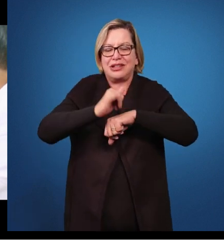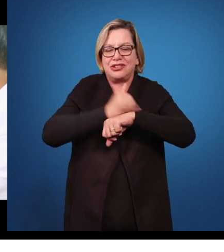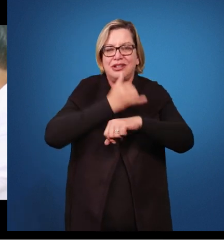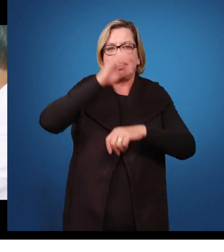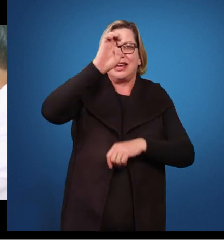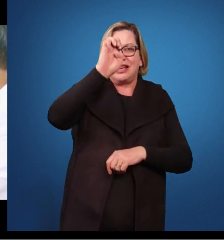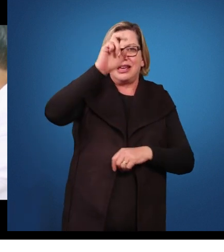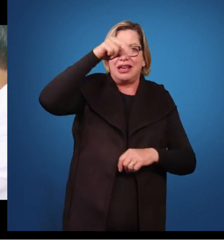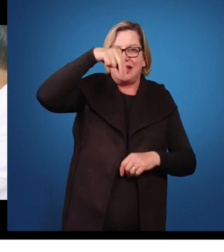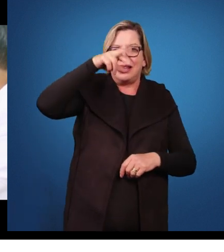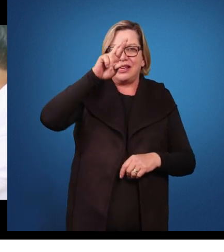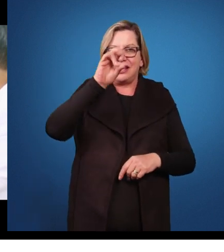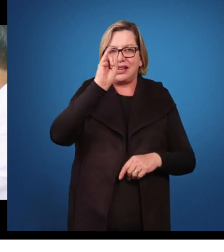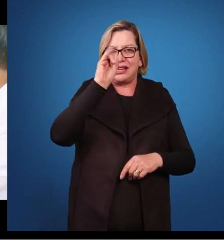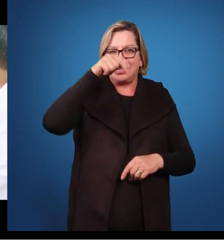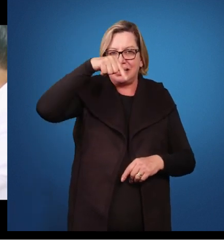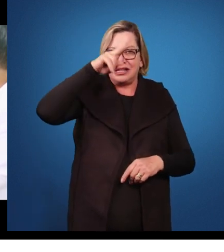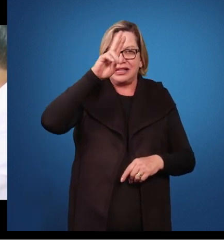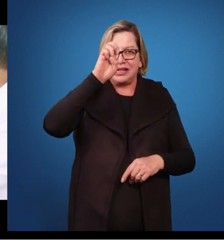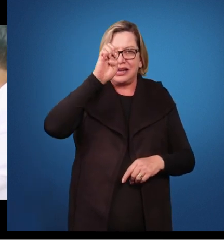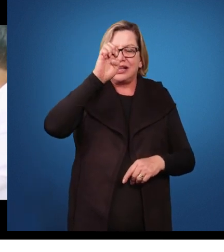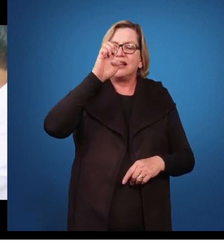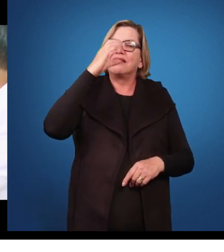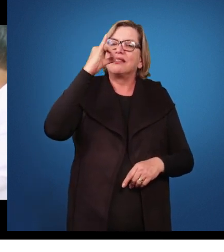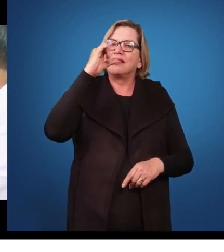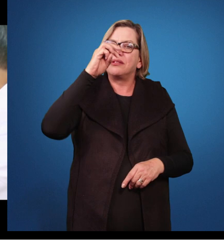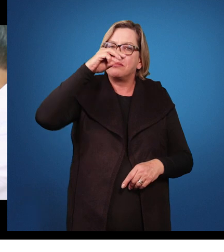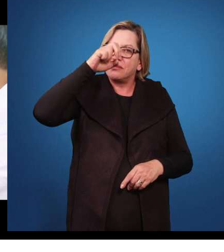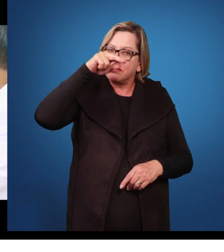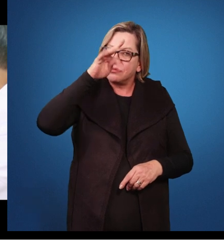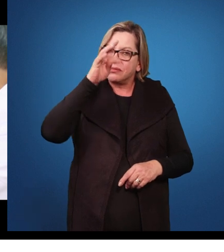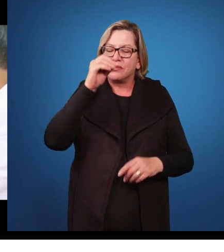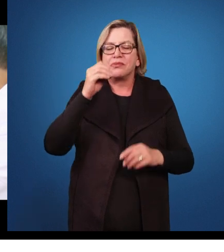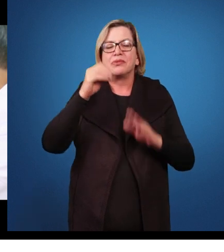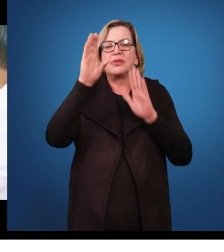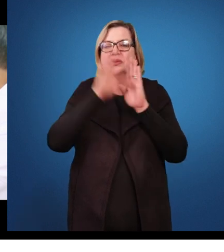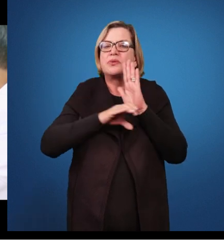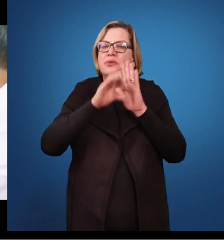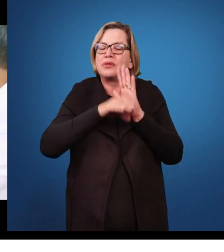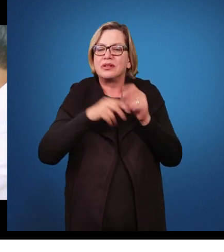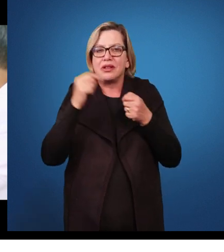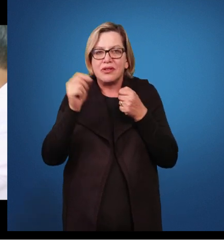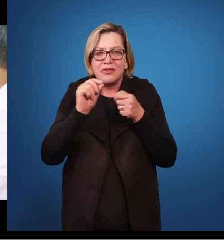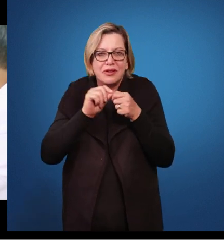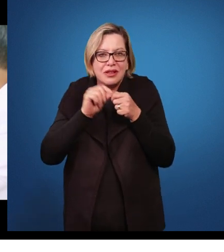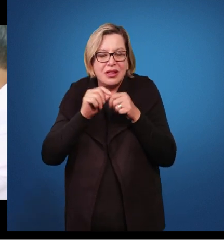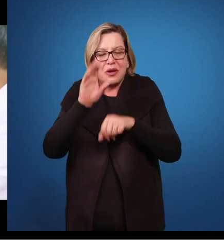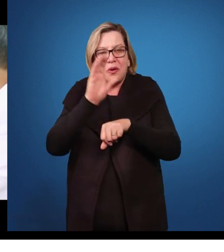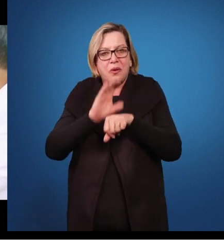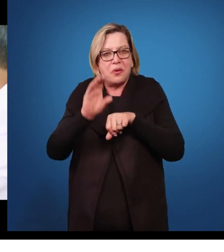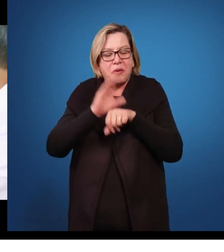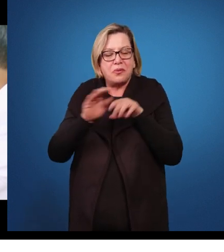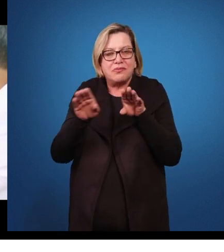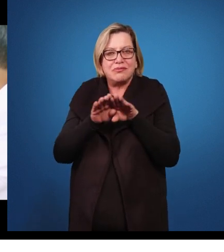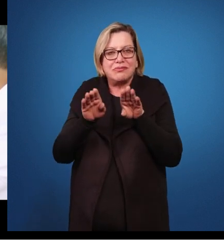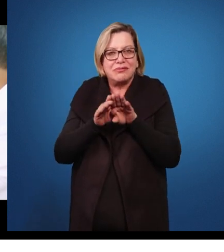faz um mês, o trabalho com os professores, e nós vamos fazer uma formação e um acompanhamento na equipe.